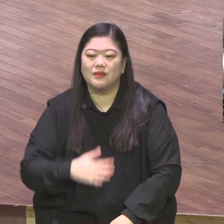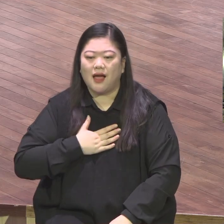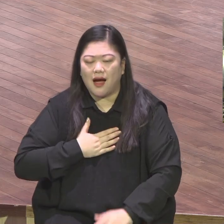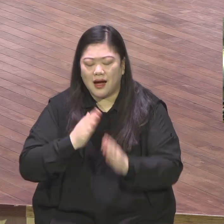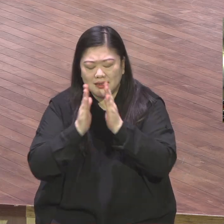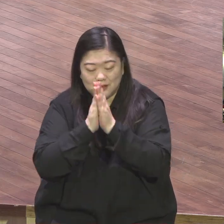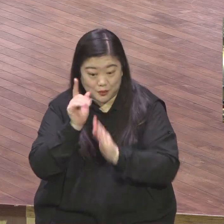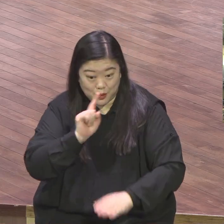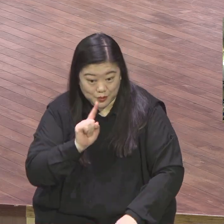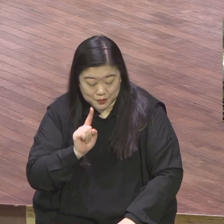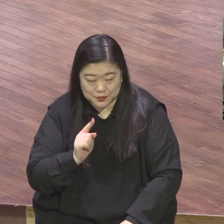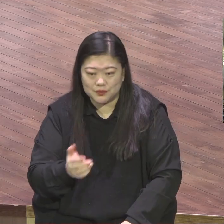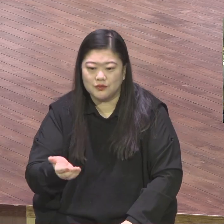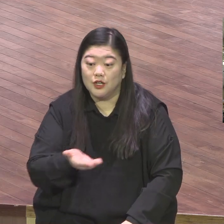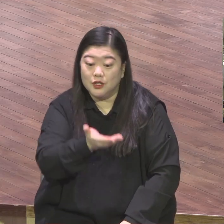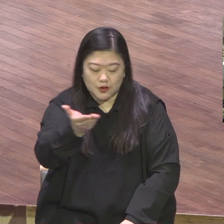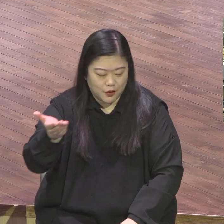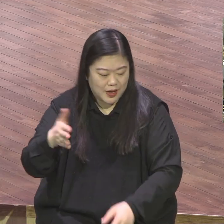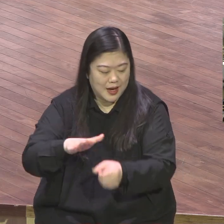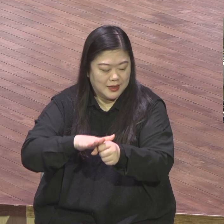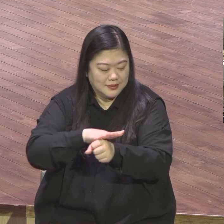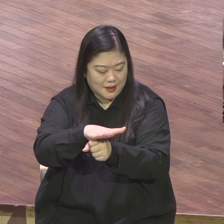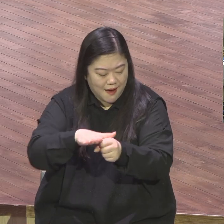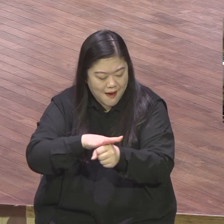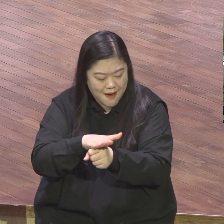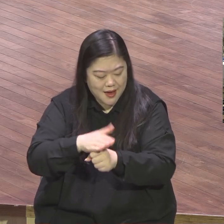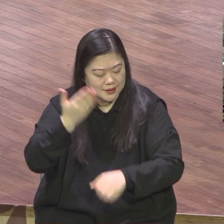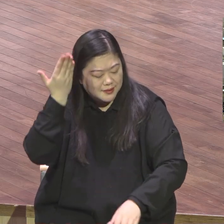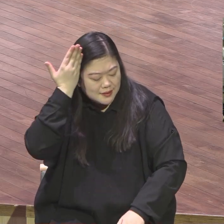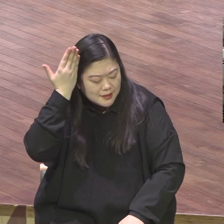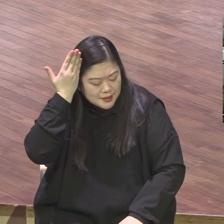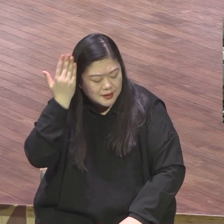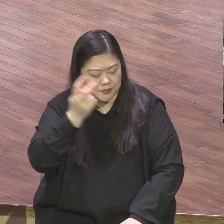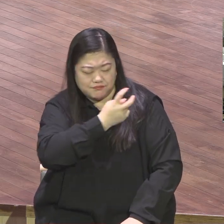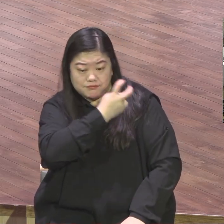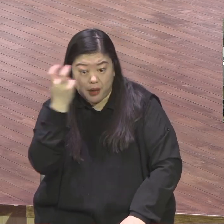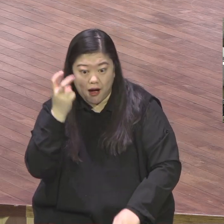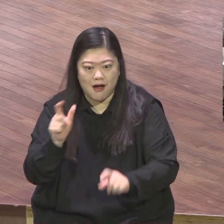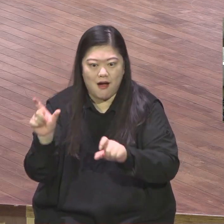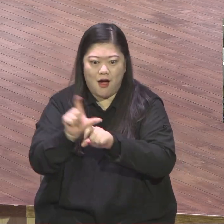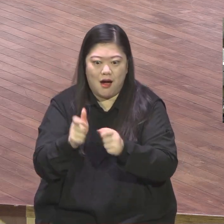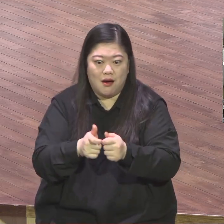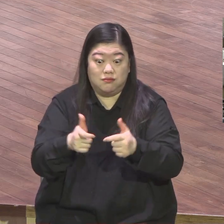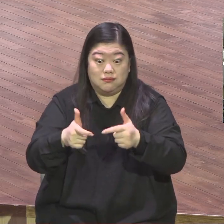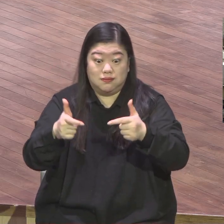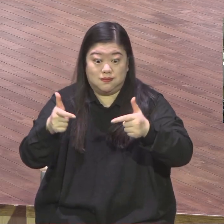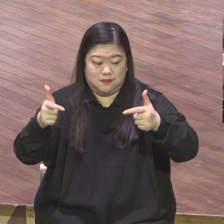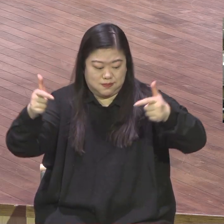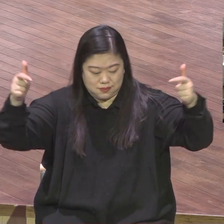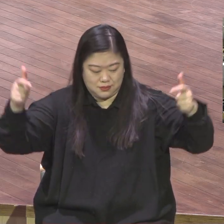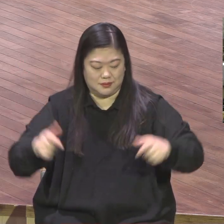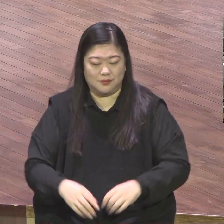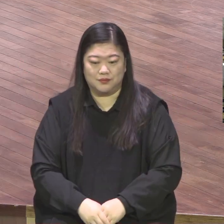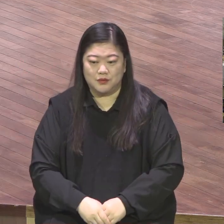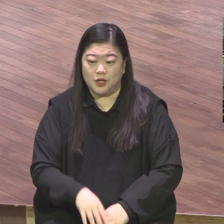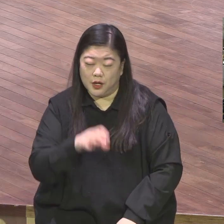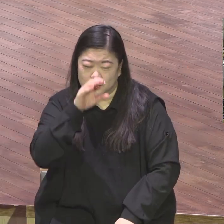지식과 모든 총명으로 점점 더 풍성하게 하사 너희로 지극히 선한 것을 분별하며 또